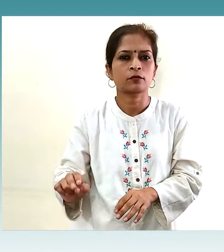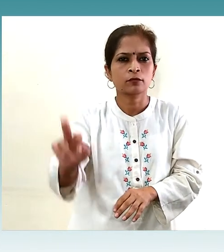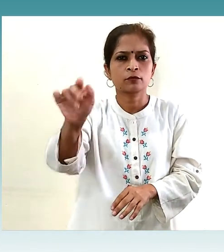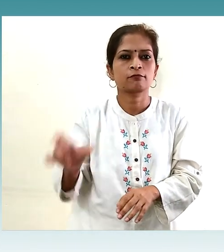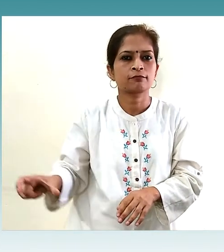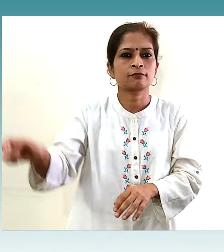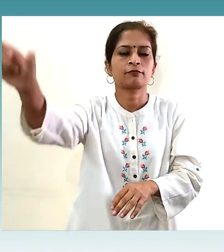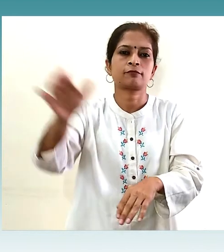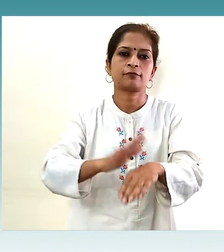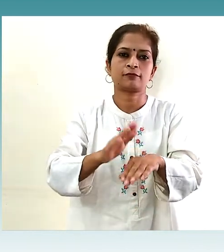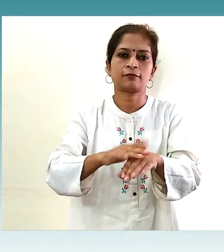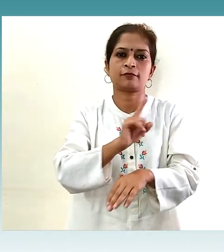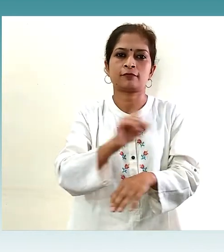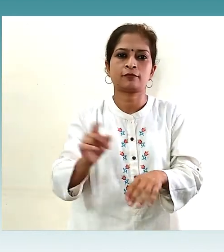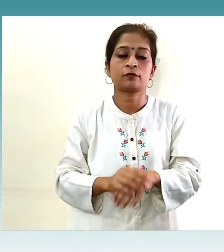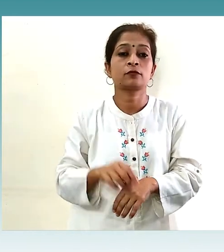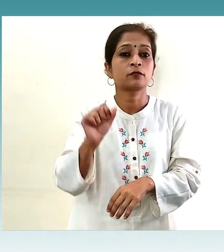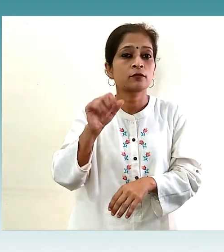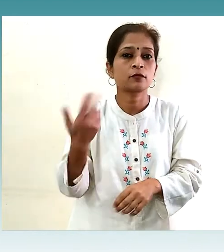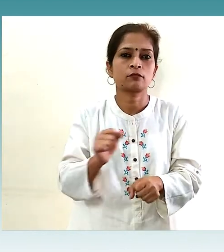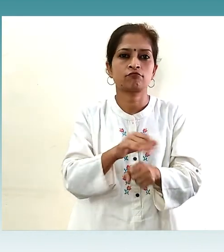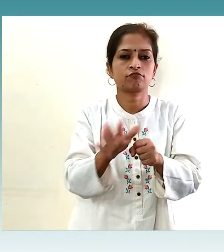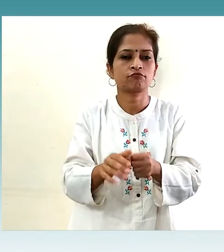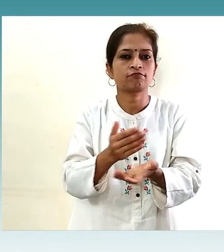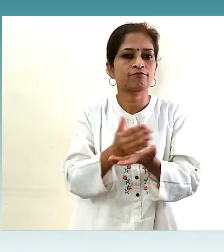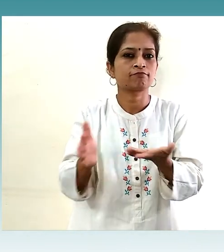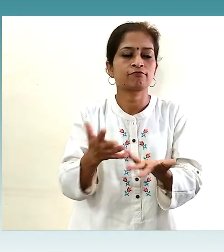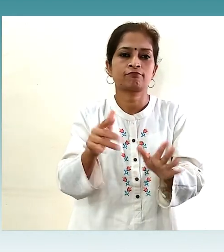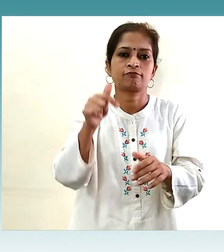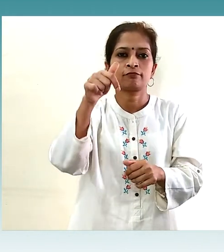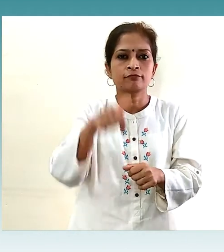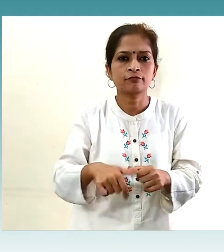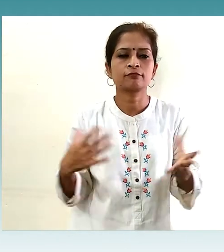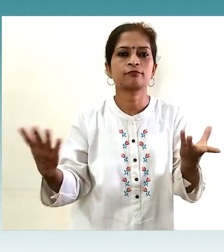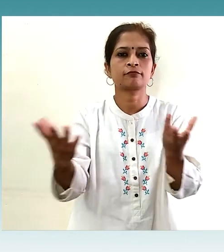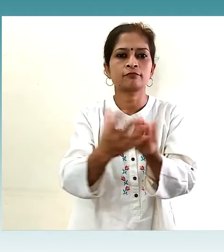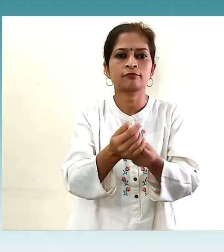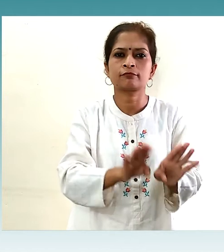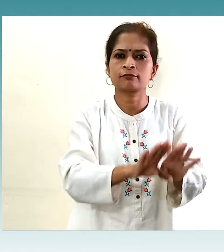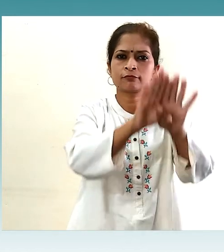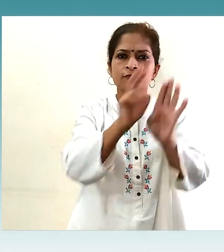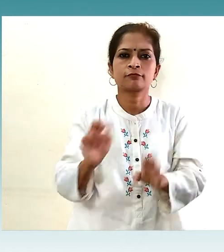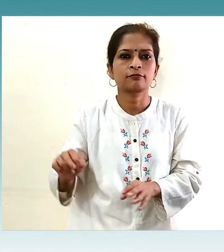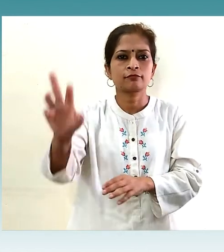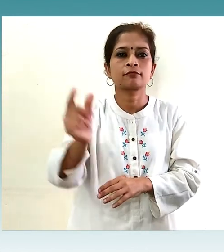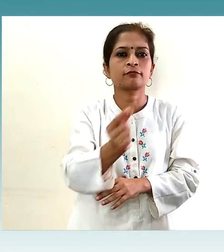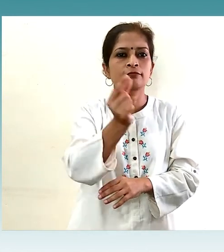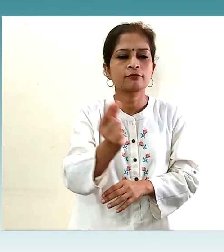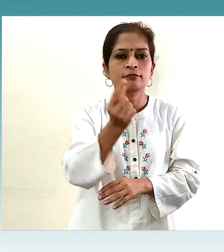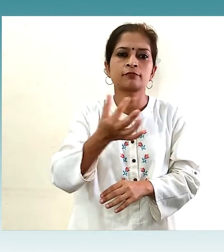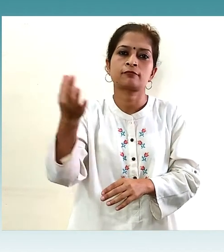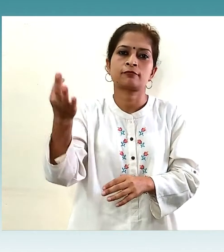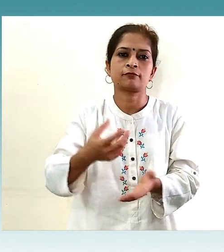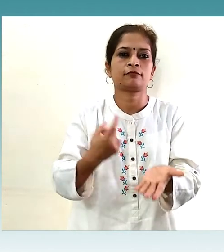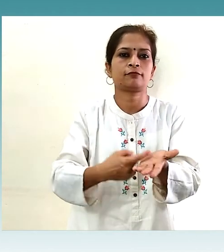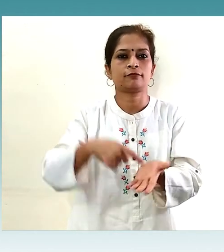रेलिंग को ना चुए जी हाँ, करोना का खत्रा टला नहीं है इसलिए हमें लिफ्ट और सीड़ियों के इस्तमाल के